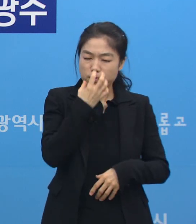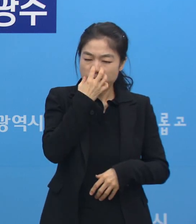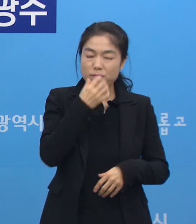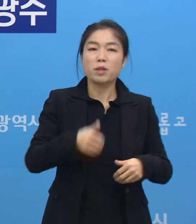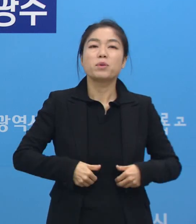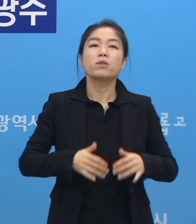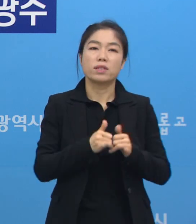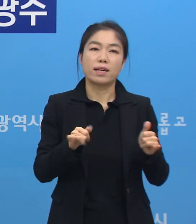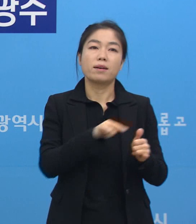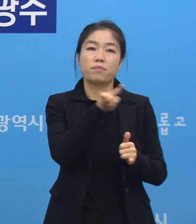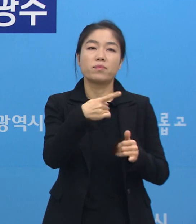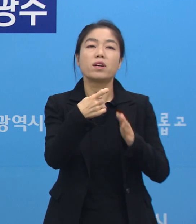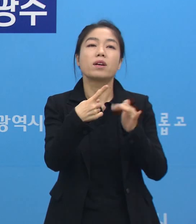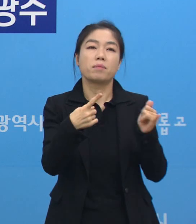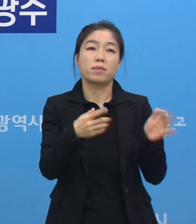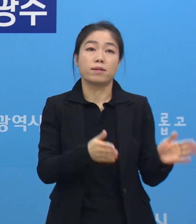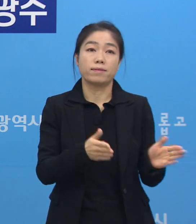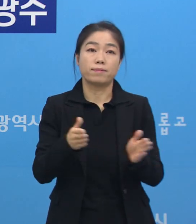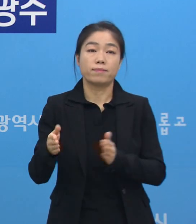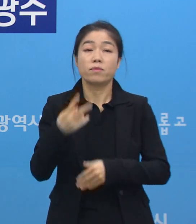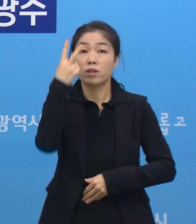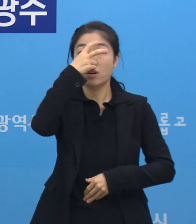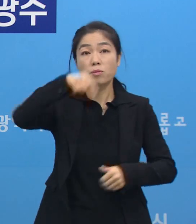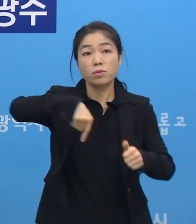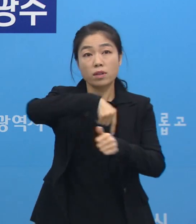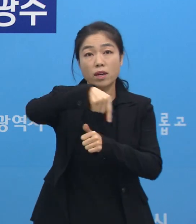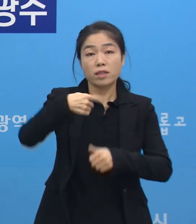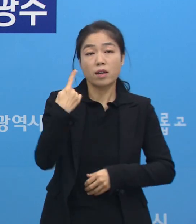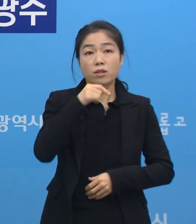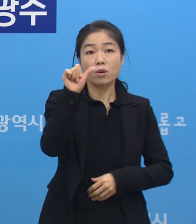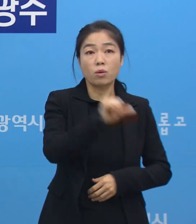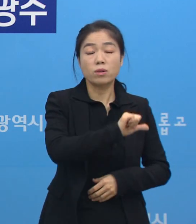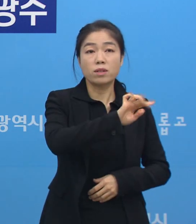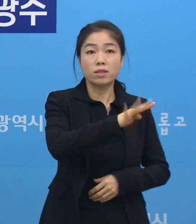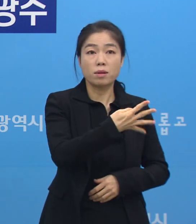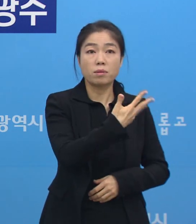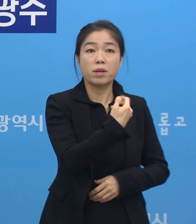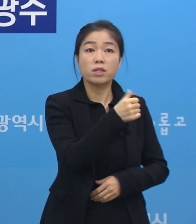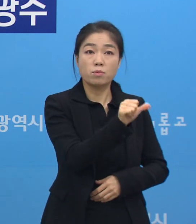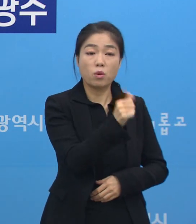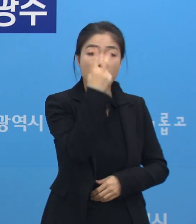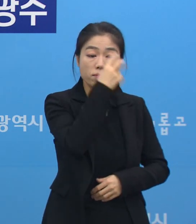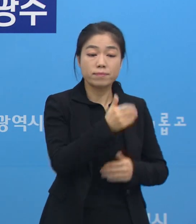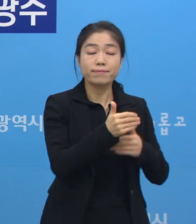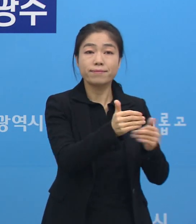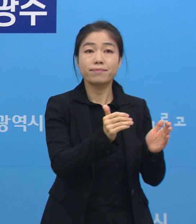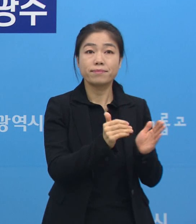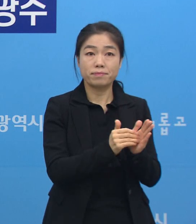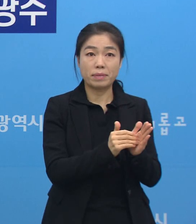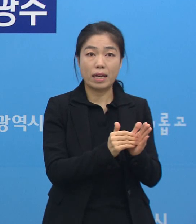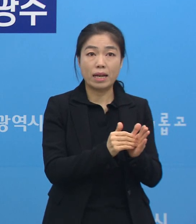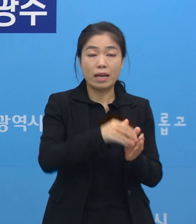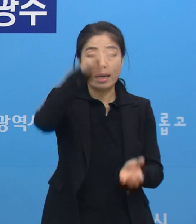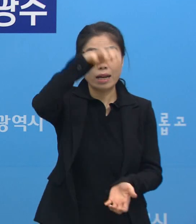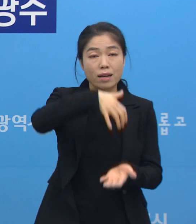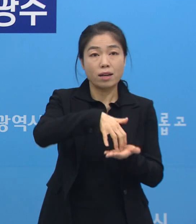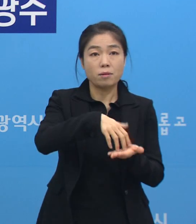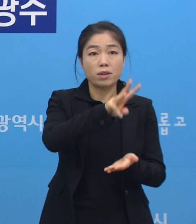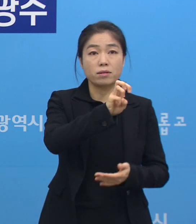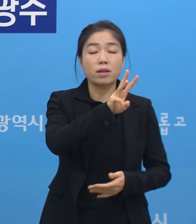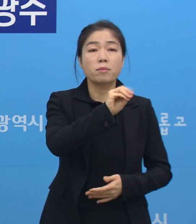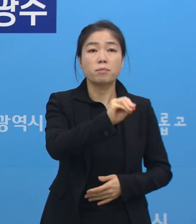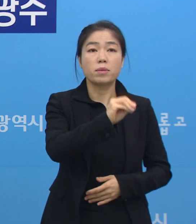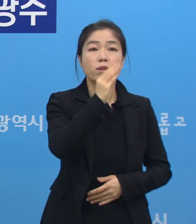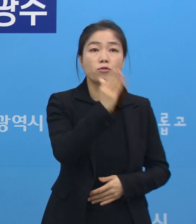되겠습니다. 검사 현황입니다. 어제 5,485건 검사 진행했습니다. 그래서 총 누적 검사는